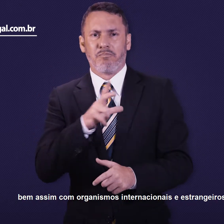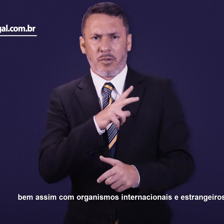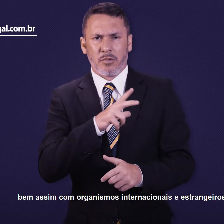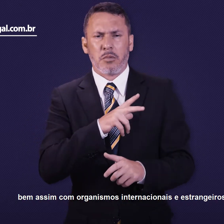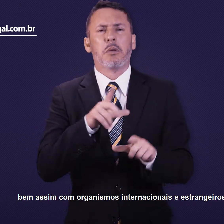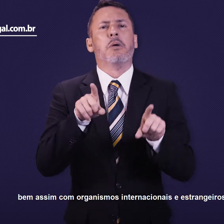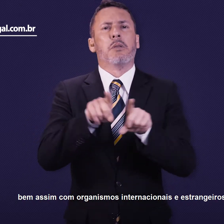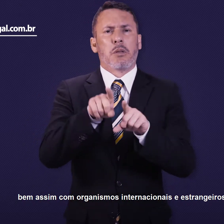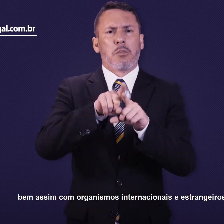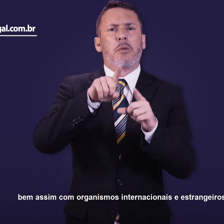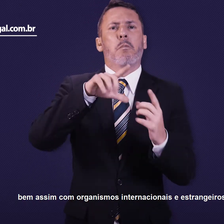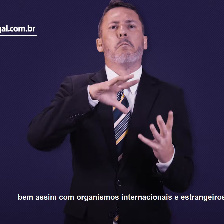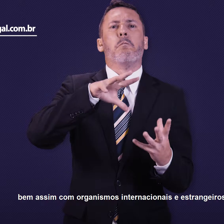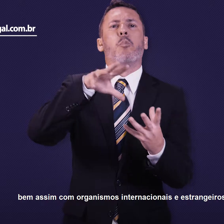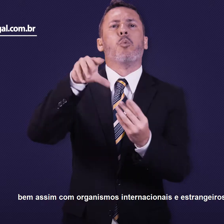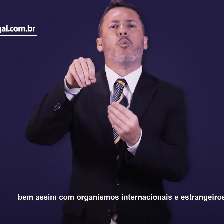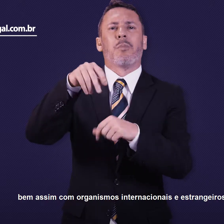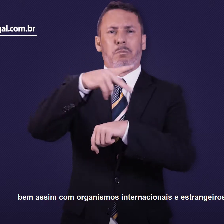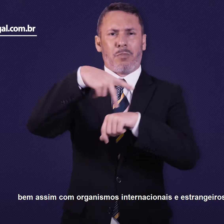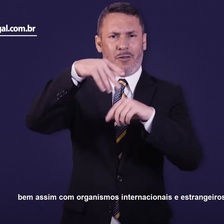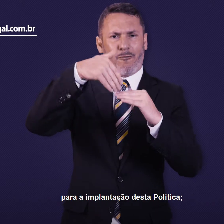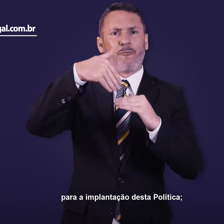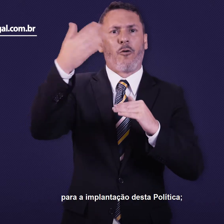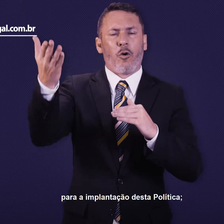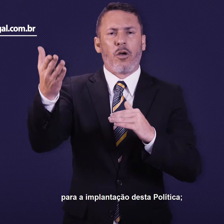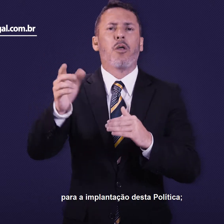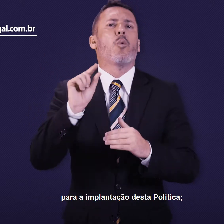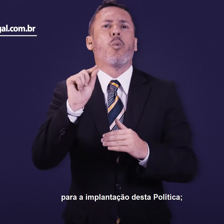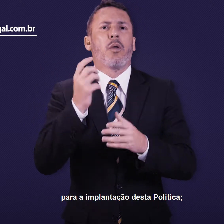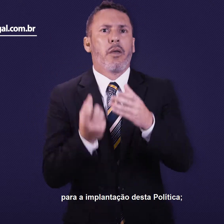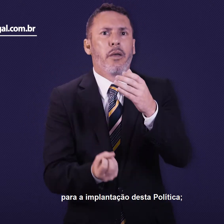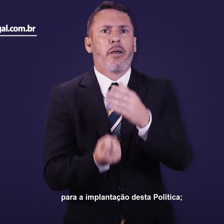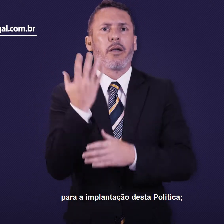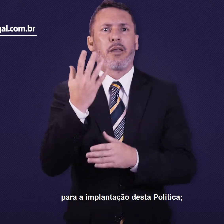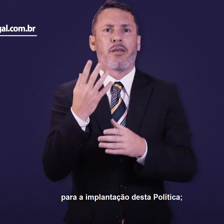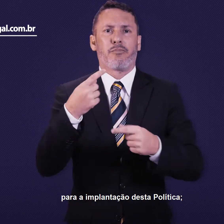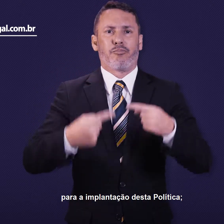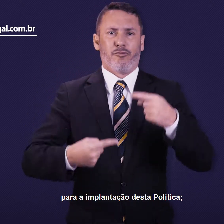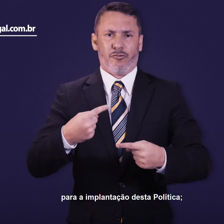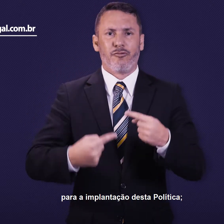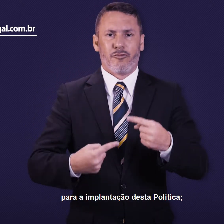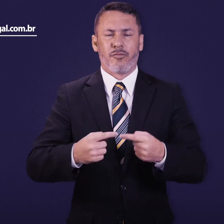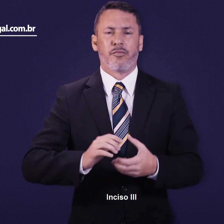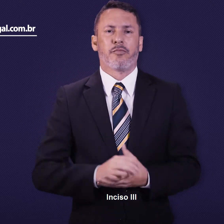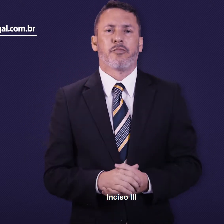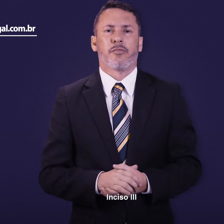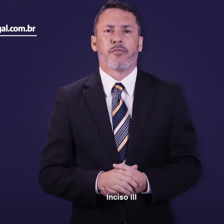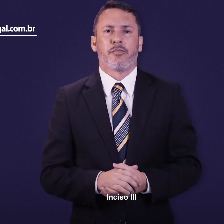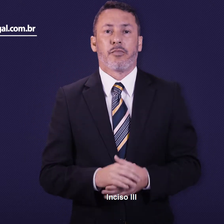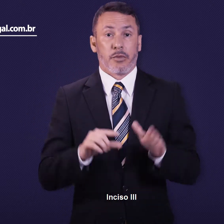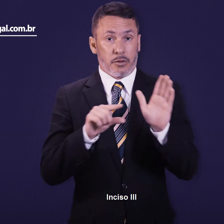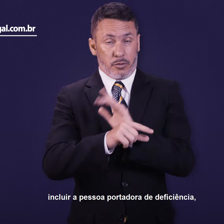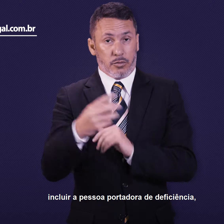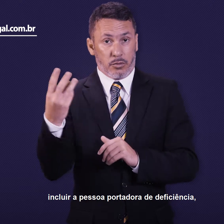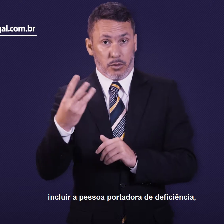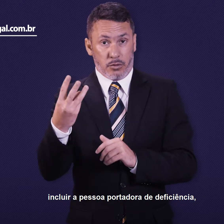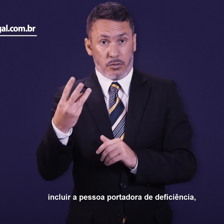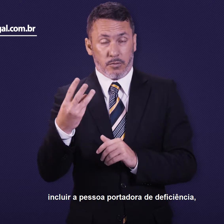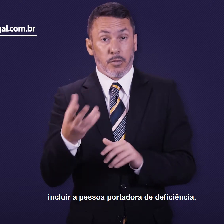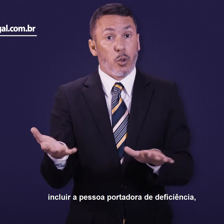organismos internacionais e estrangeiros, para a implantação desta política Inciso 3 Incluir a pessoa